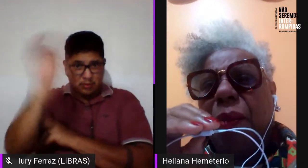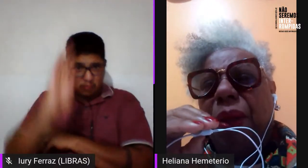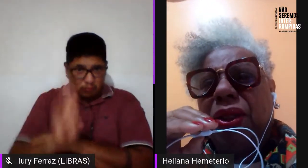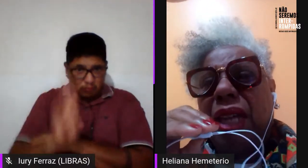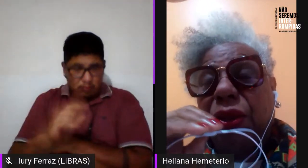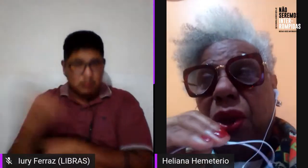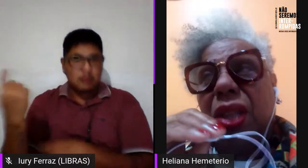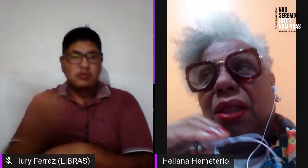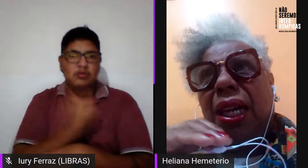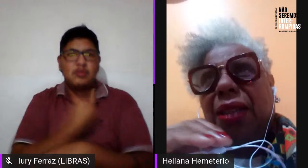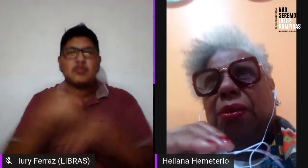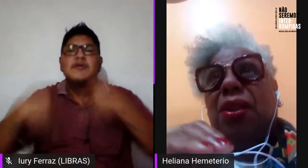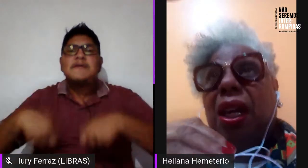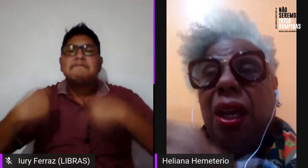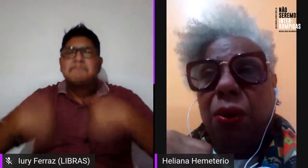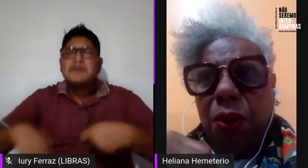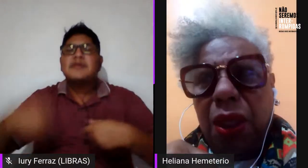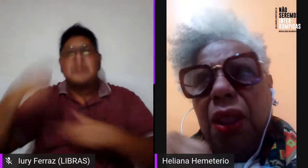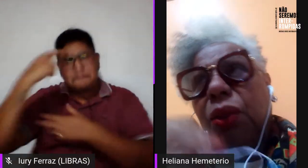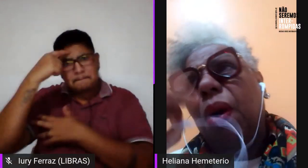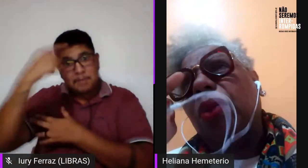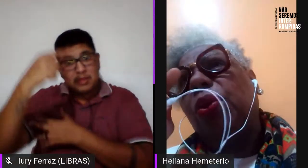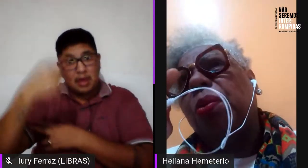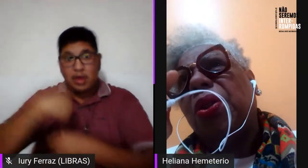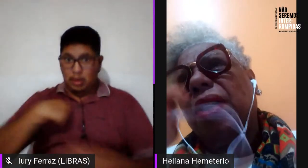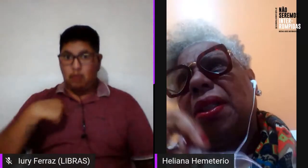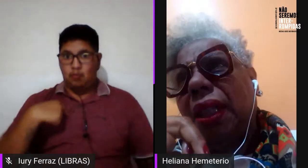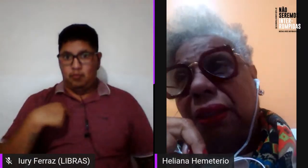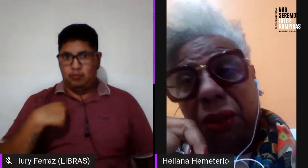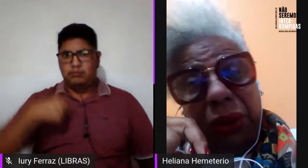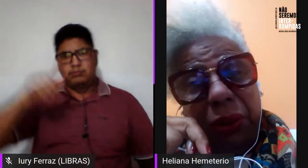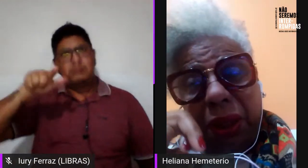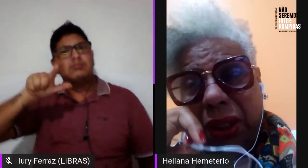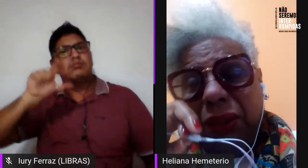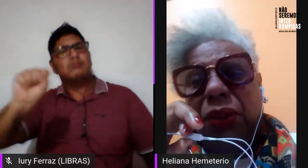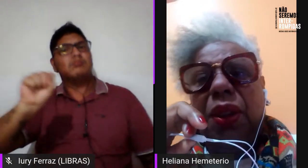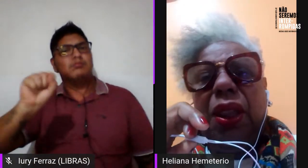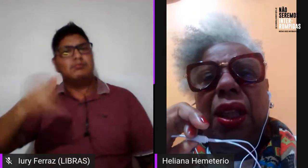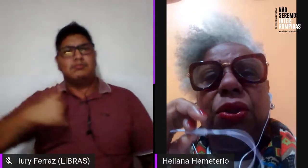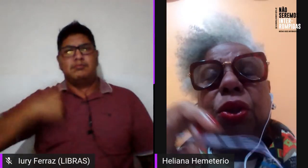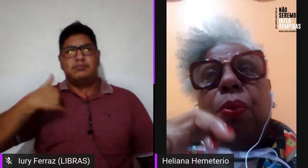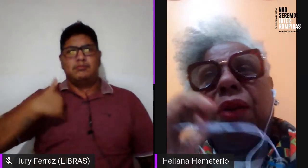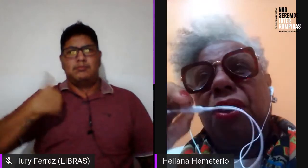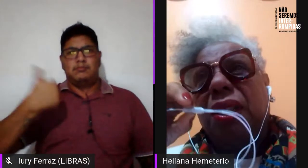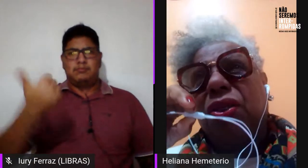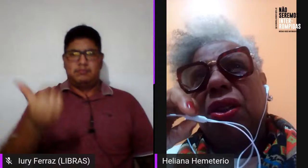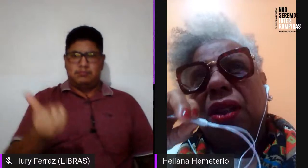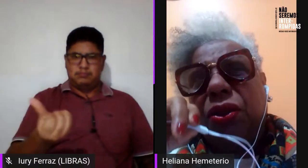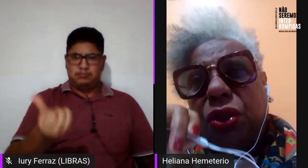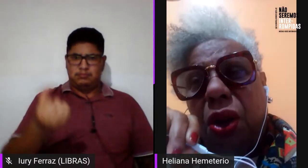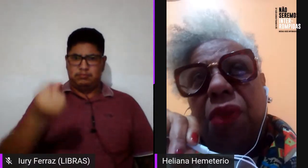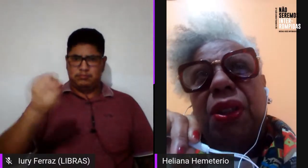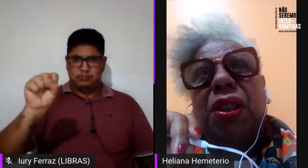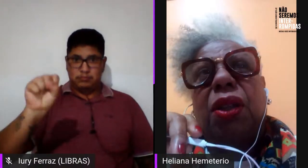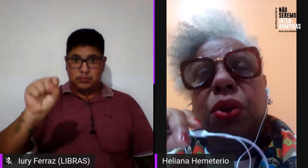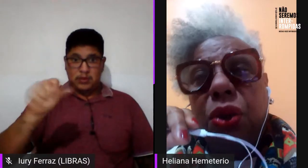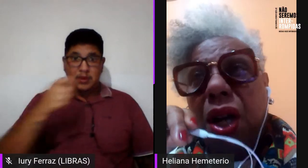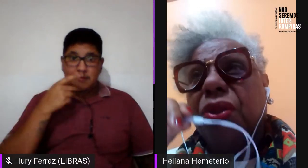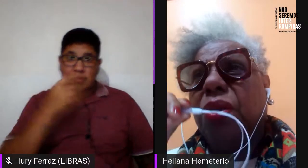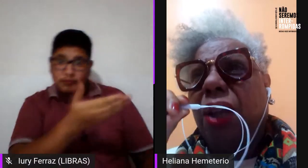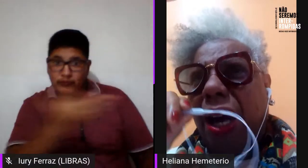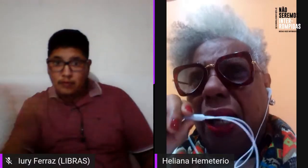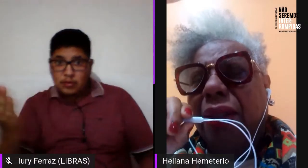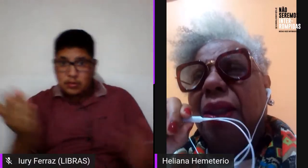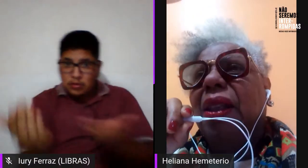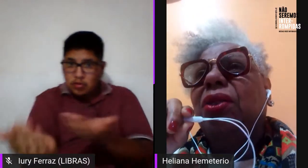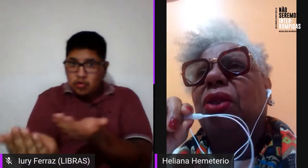precisa pensar, nós lésbicas, eu, do alto dos meus 68 anos, eu digo para vocês que são jovens que o